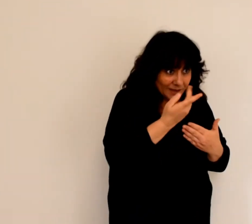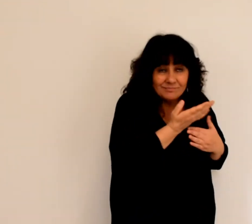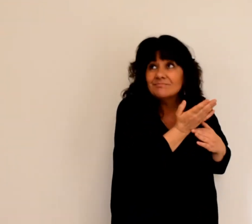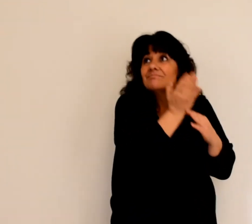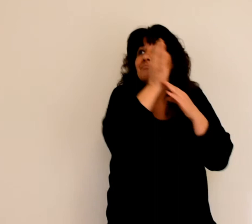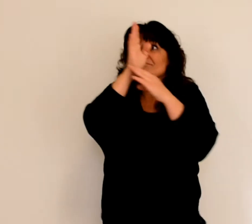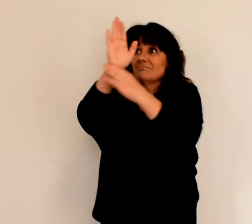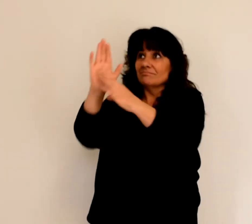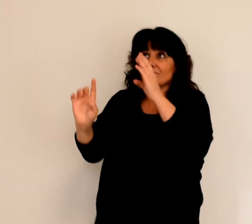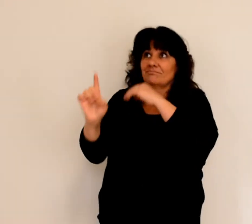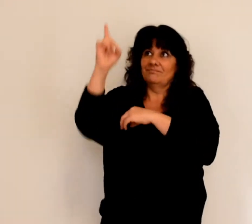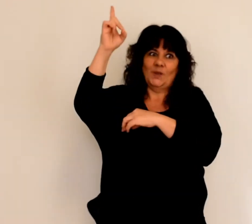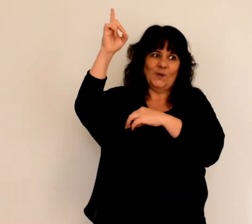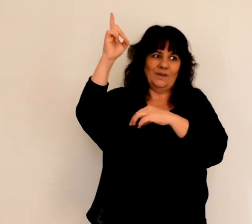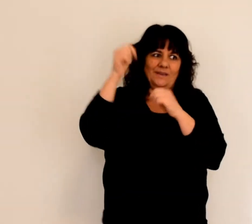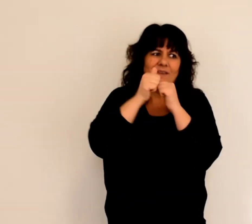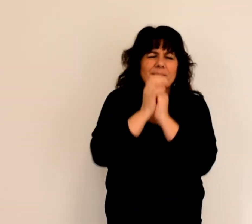connaître à Dieu vos demandes.